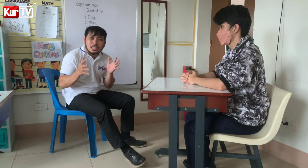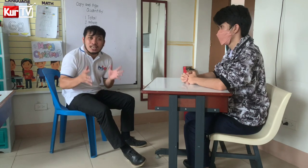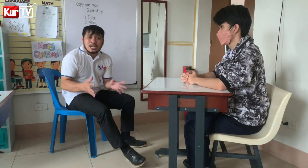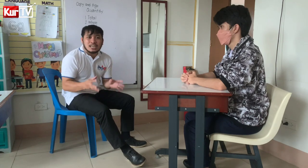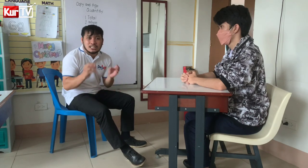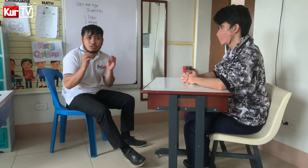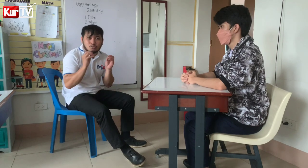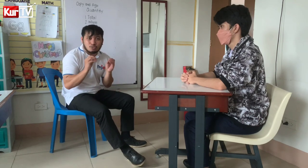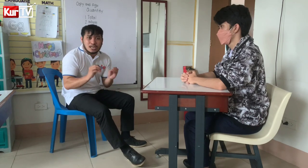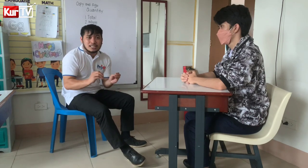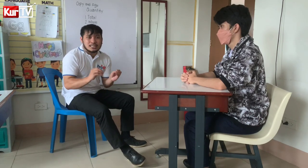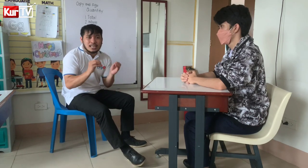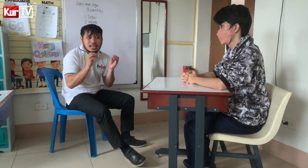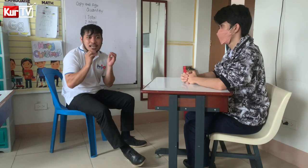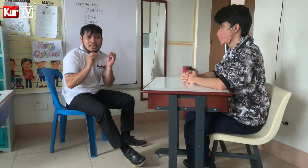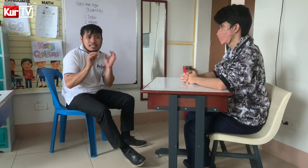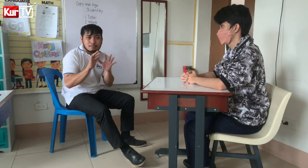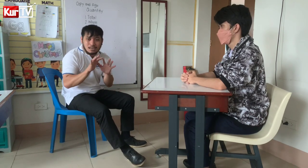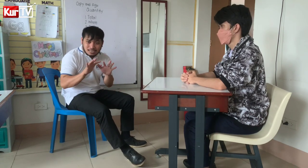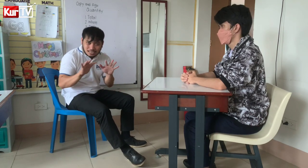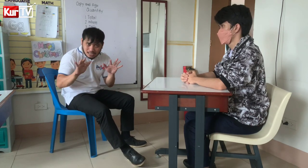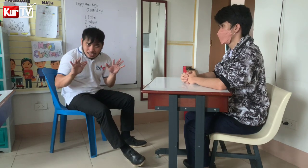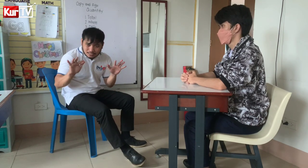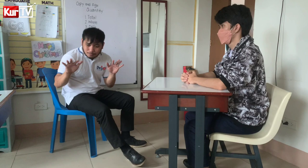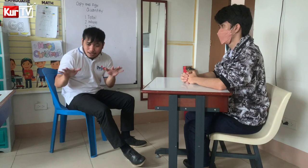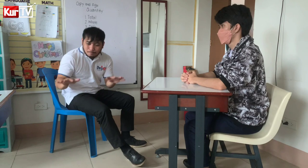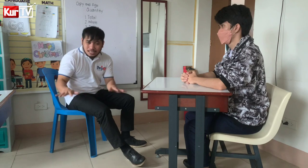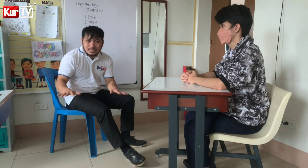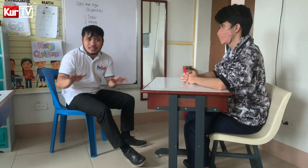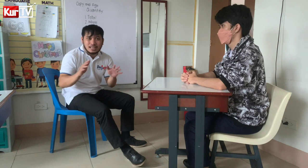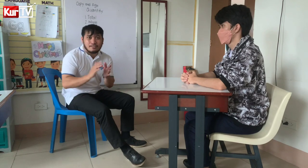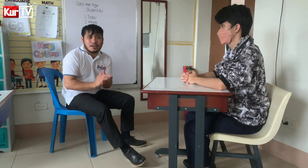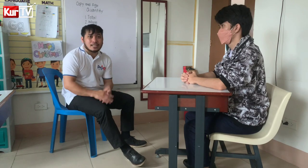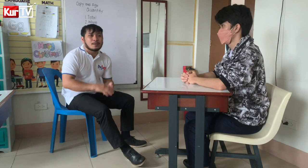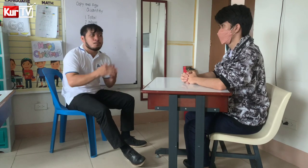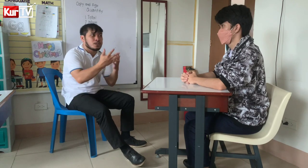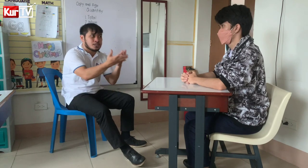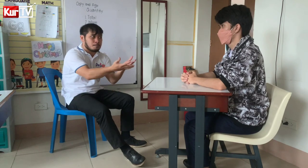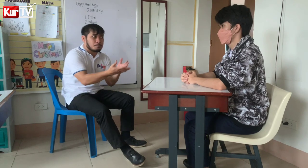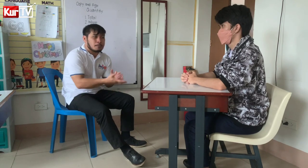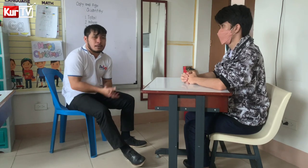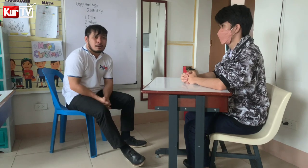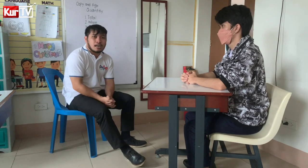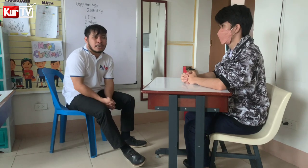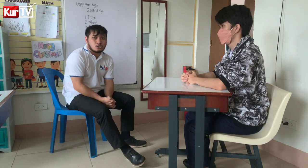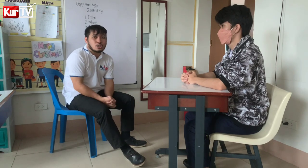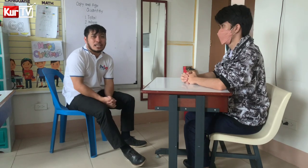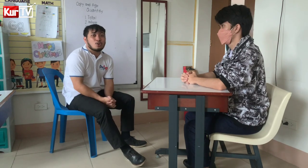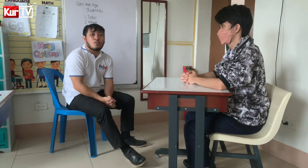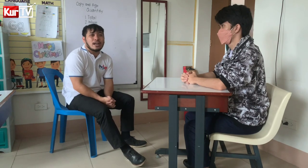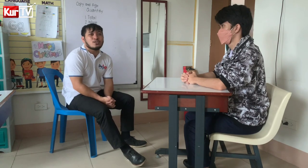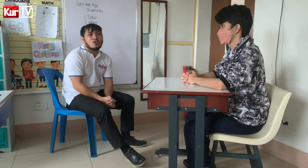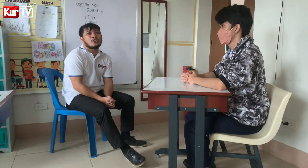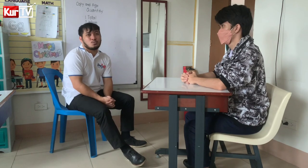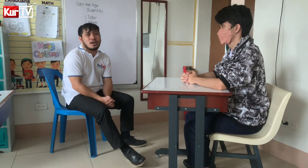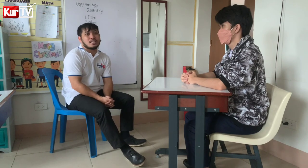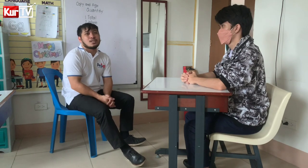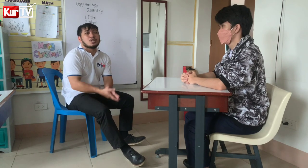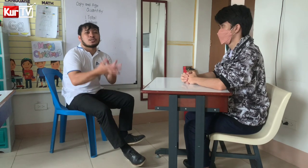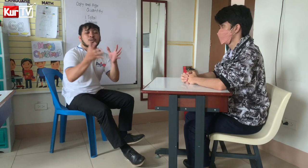talaga yung tinuburo natin talaga Sa mga Sa mga batang dev At syempre na may mga ganito ba yung 1.1 So